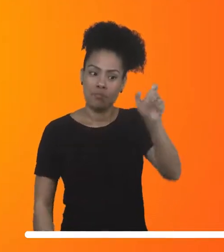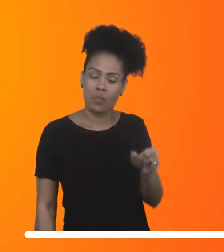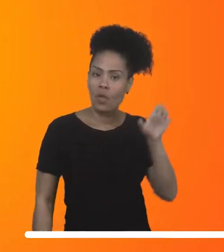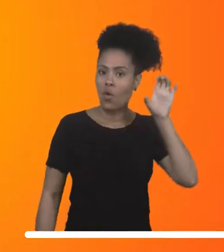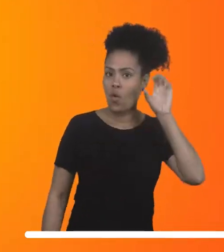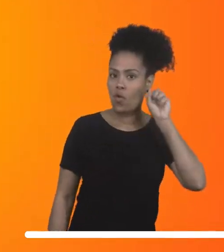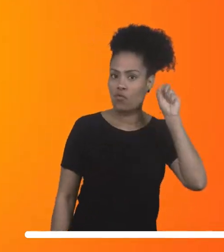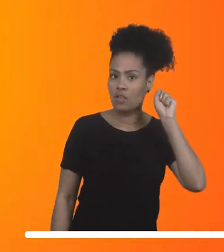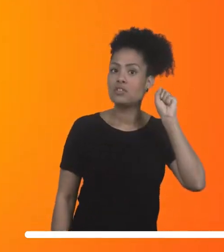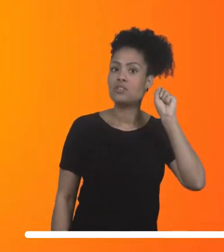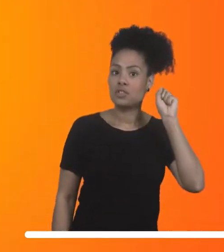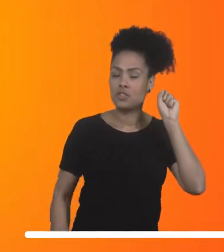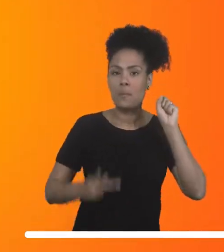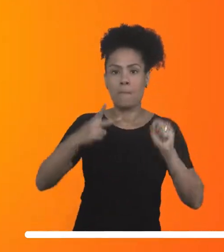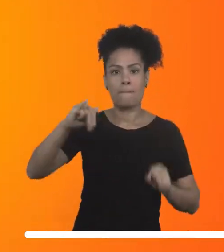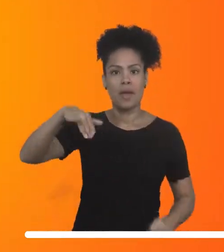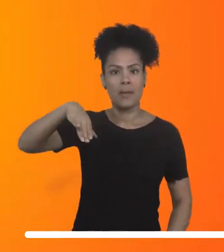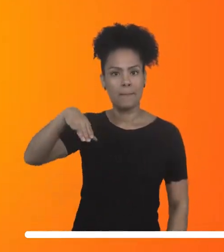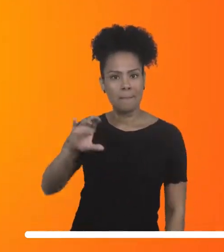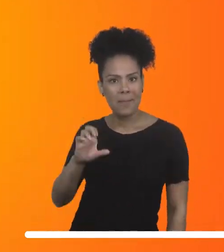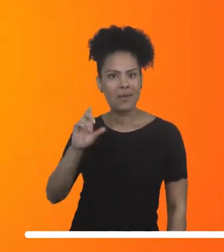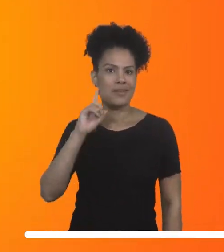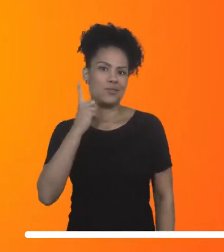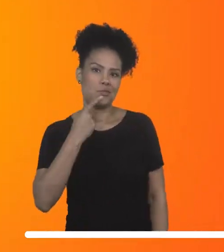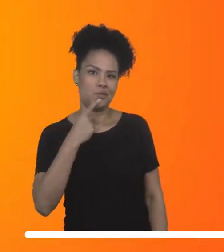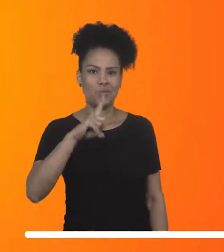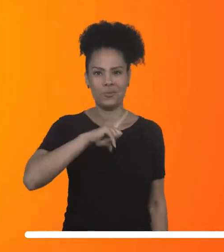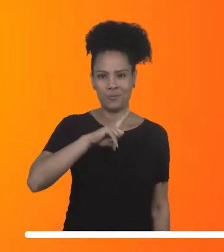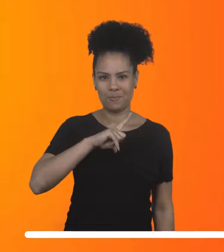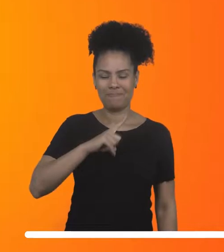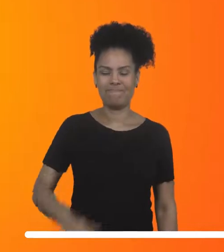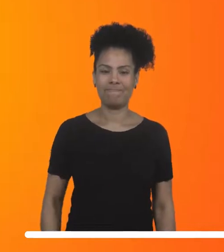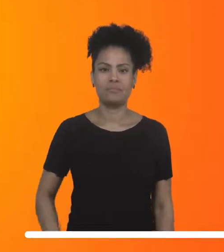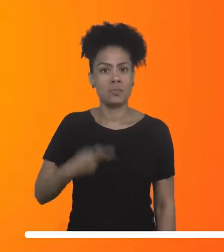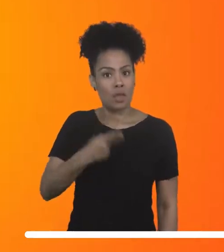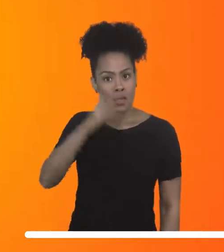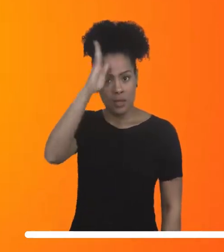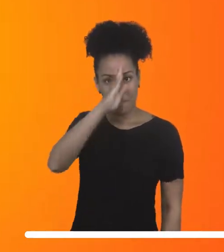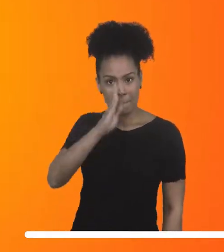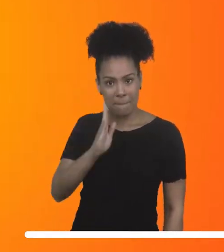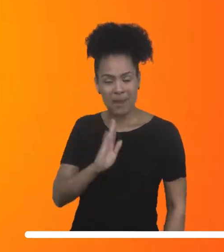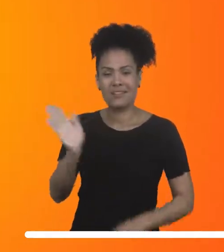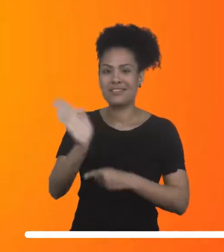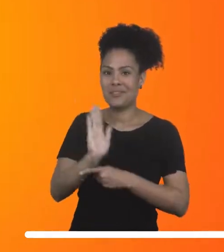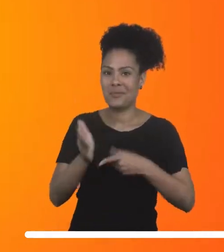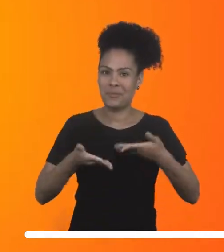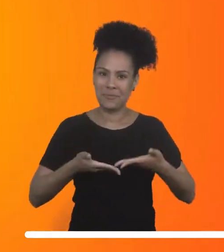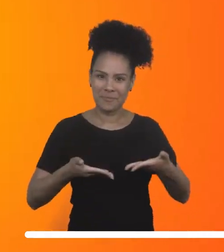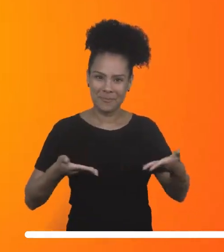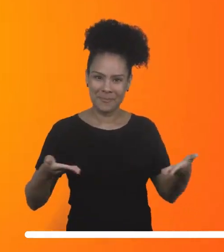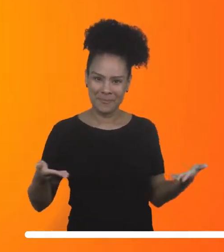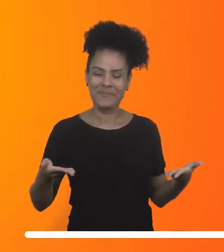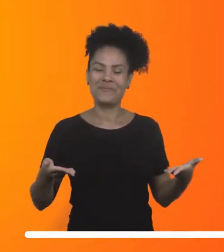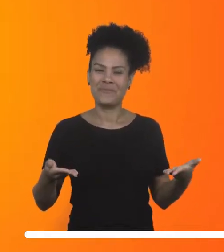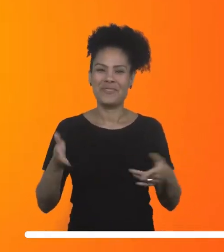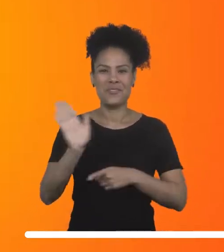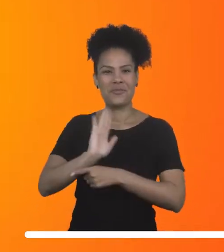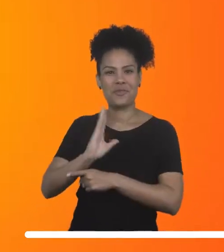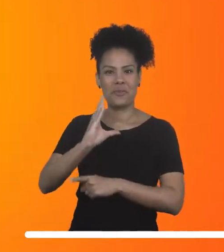de pais surdos. No filme Coda, que no Brasil ganhou o nome de No Ritmo do Coração, o enredo gira